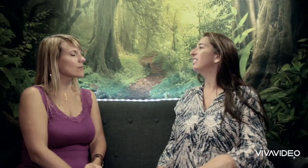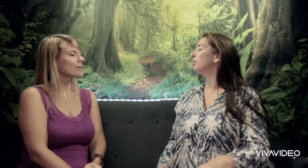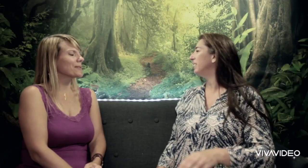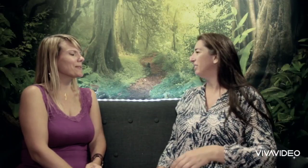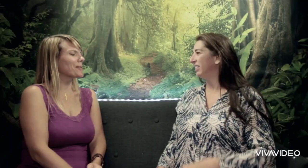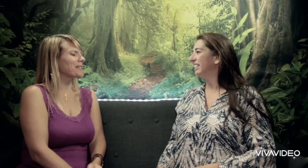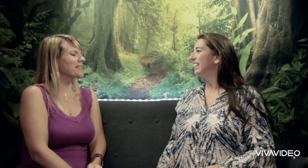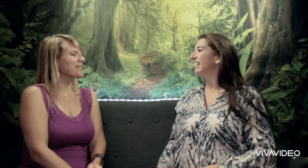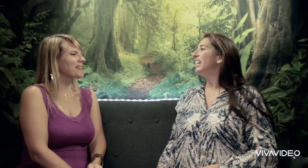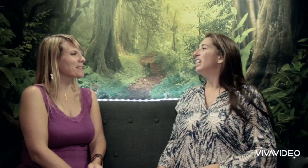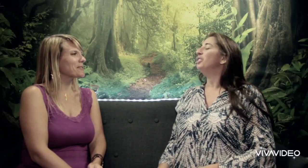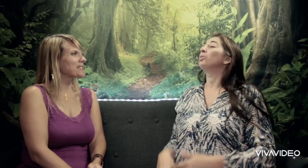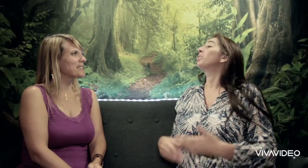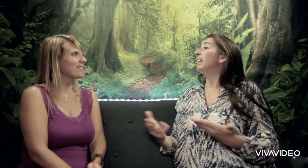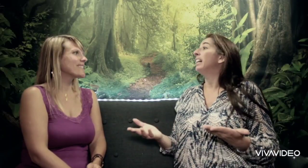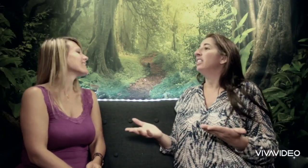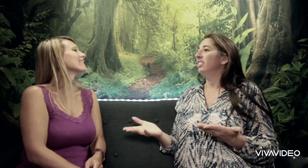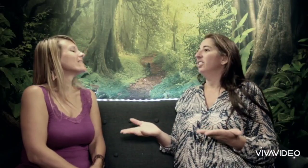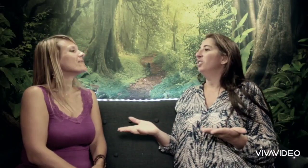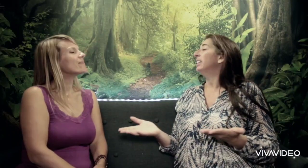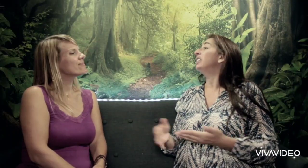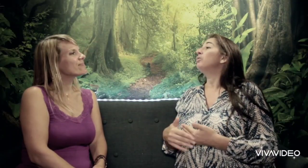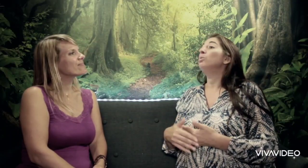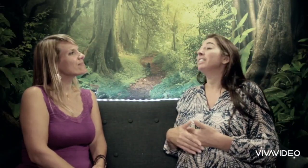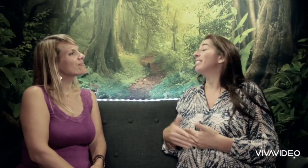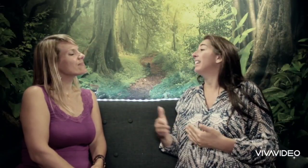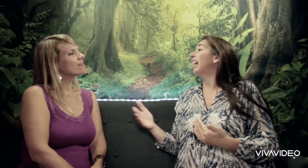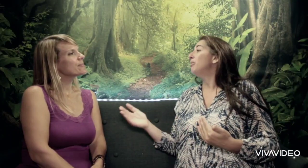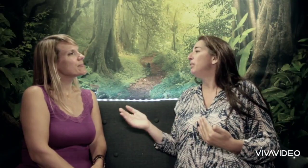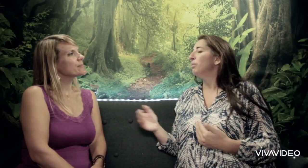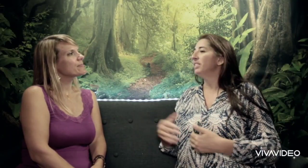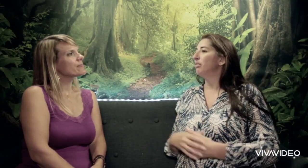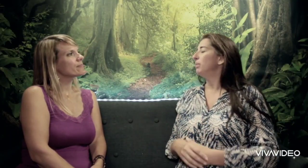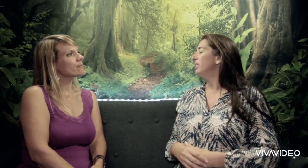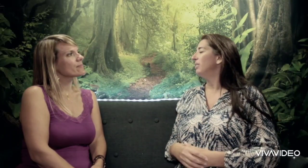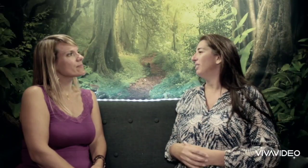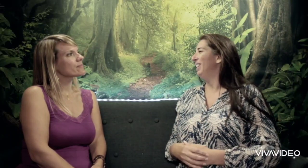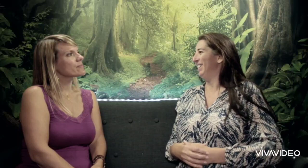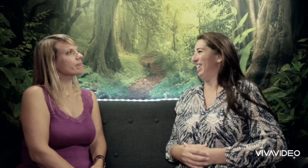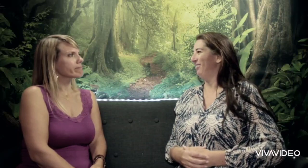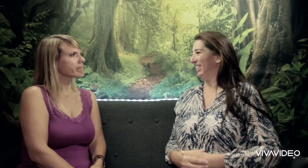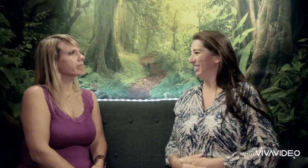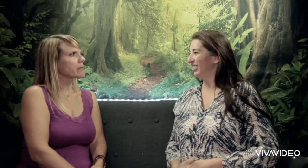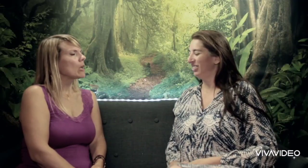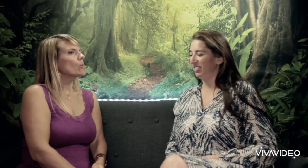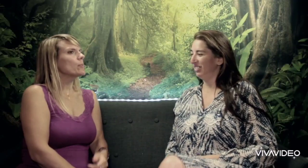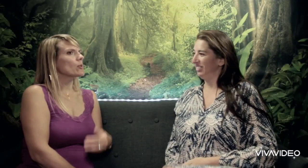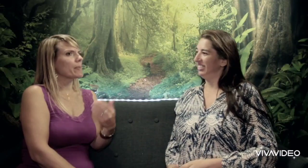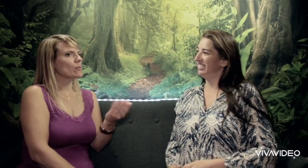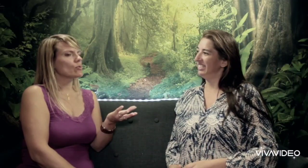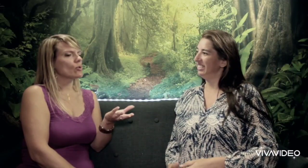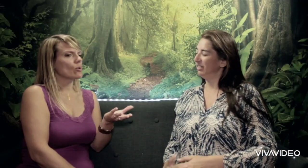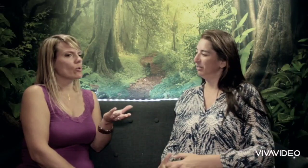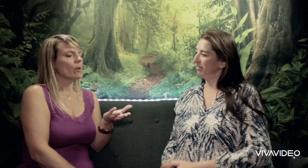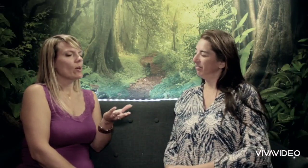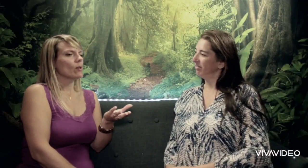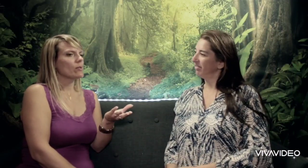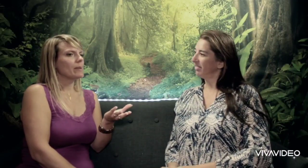Tout à fait. Il y en a qui vont rapidement zapper la période des Oui, puis on n'a pas tous des